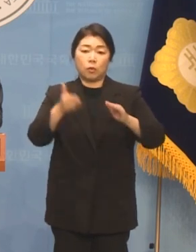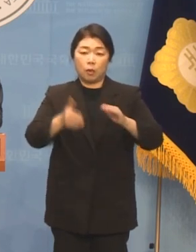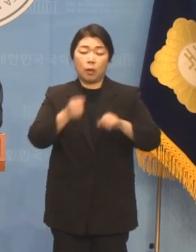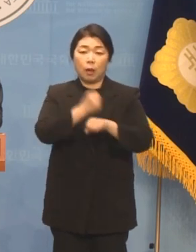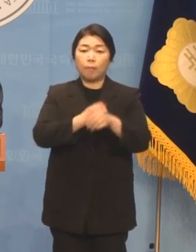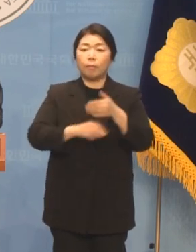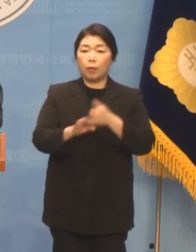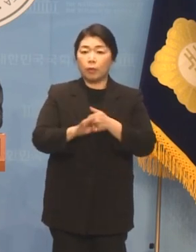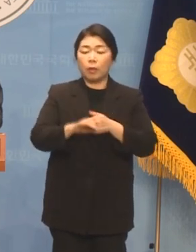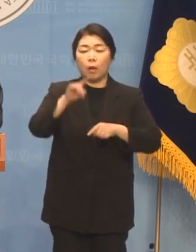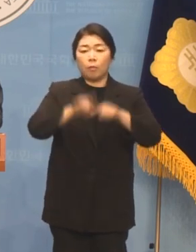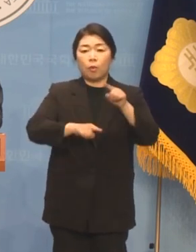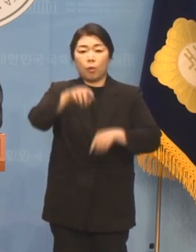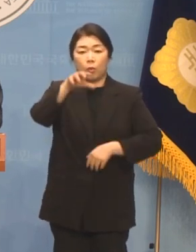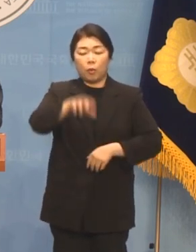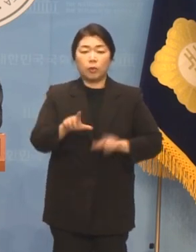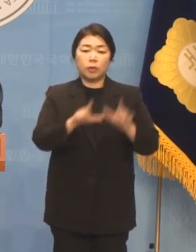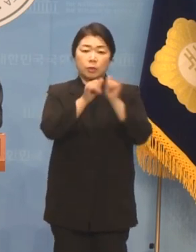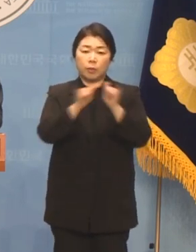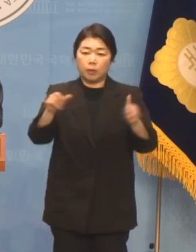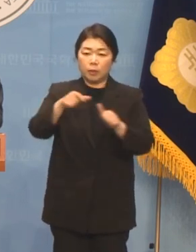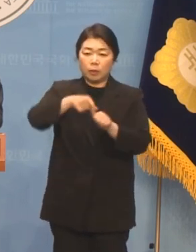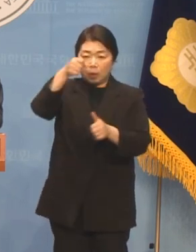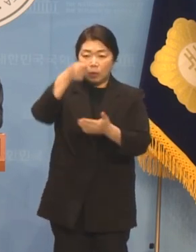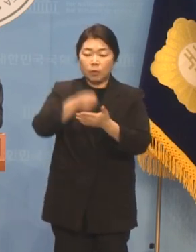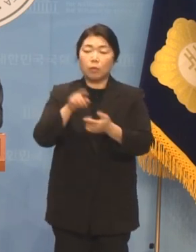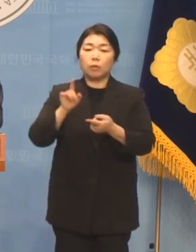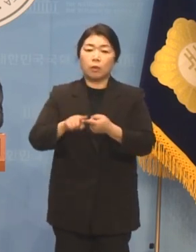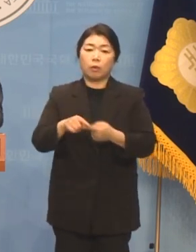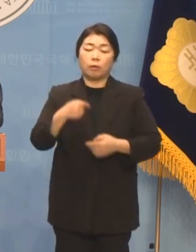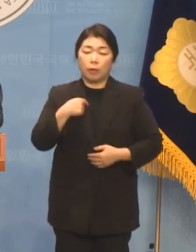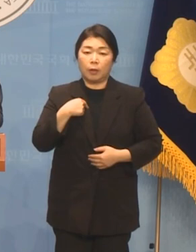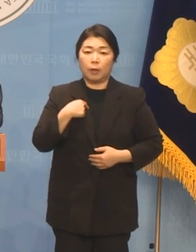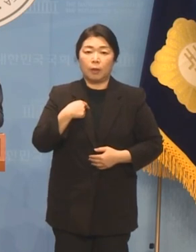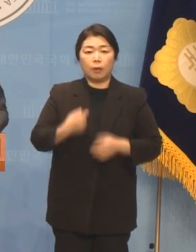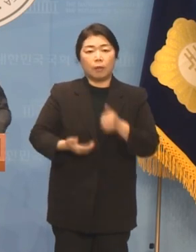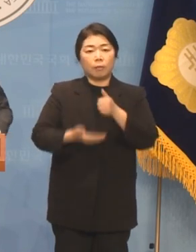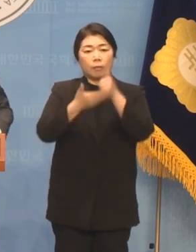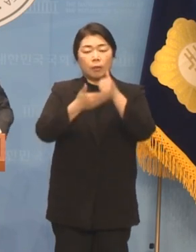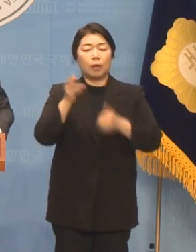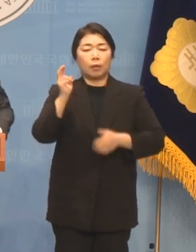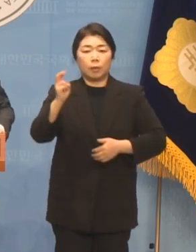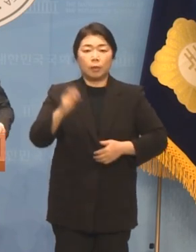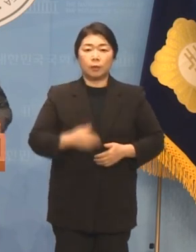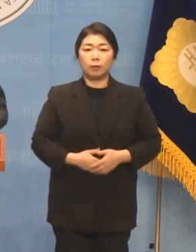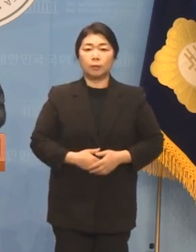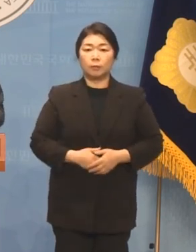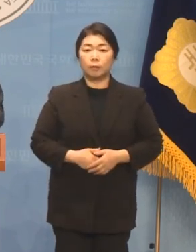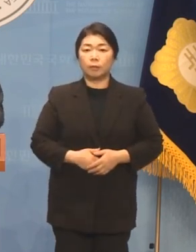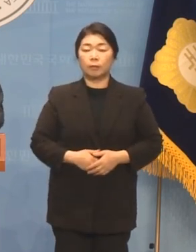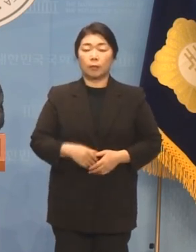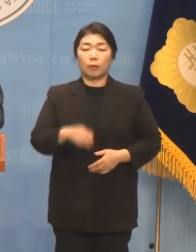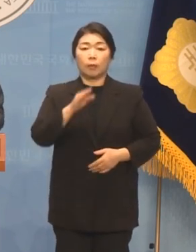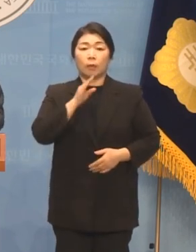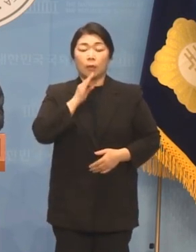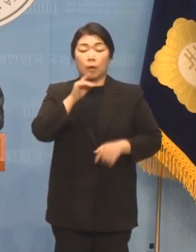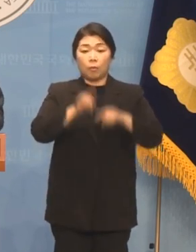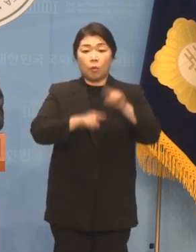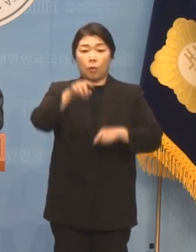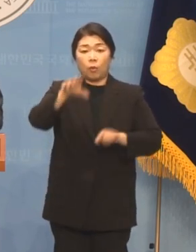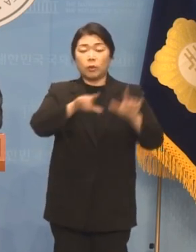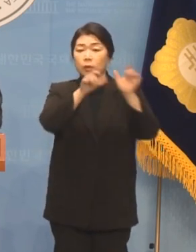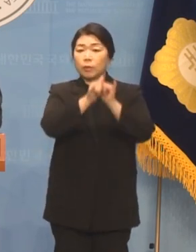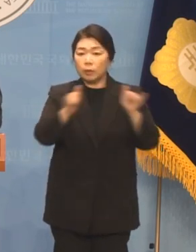목포 시민들의 선택대로 저 배종호가 승리했을 것입니다 과연 목포